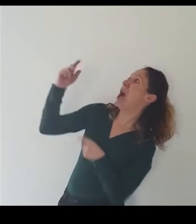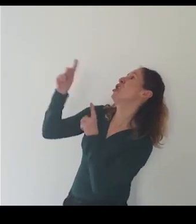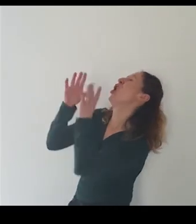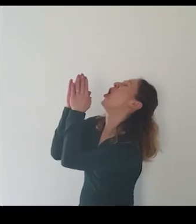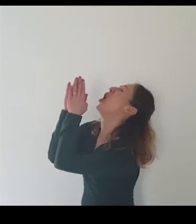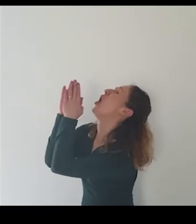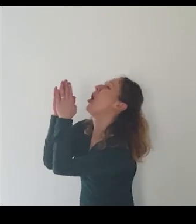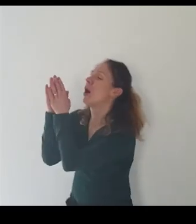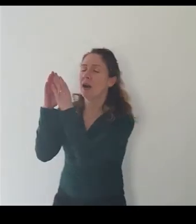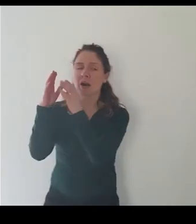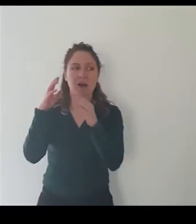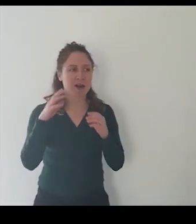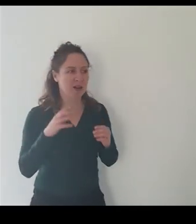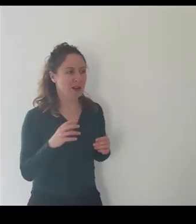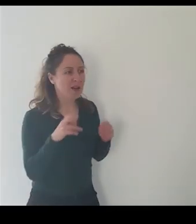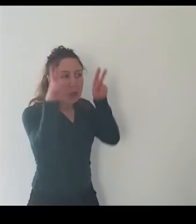ma perché fai tanto rumore